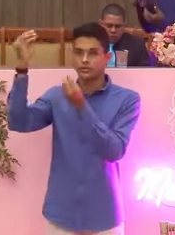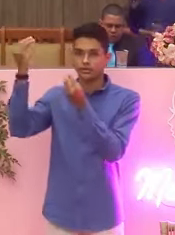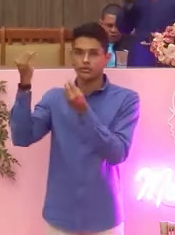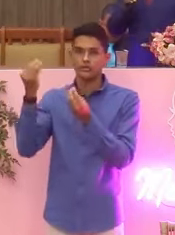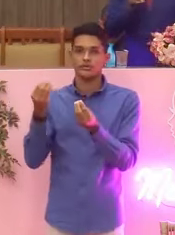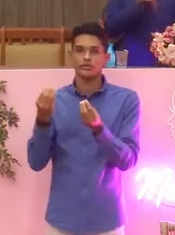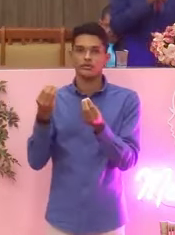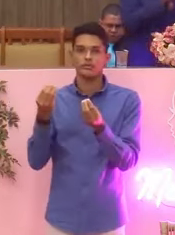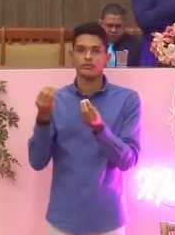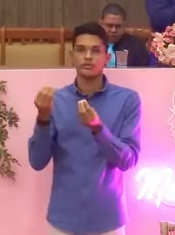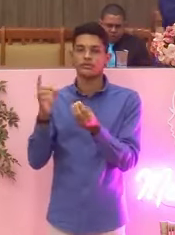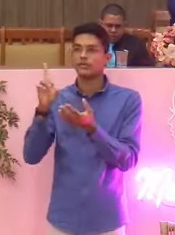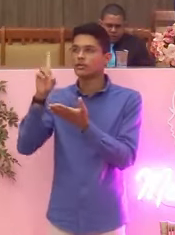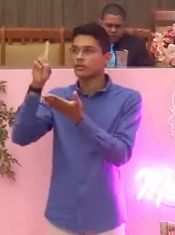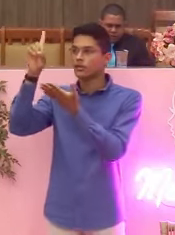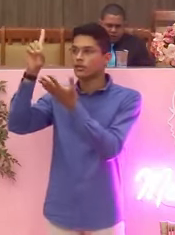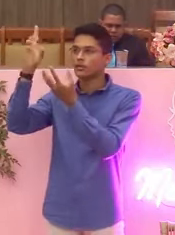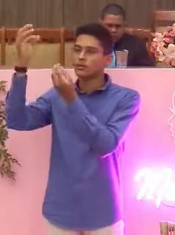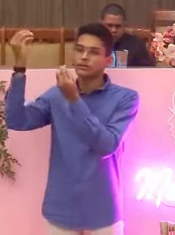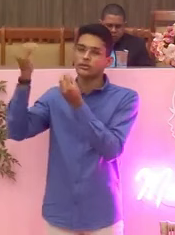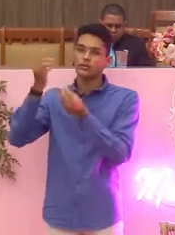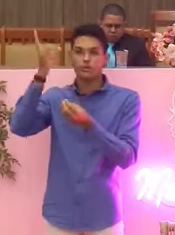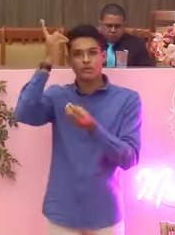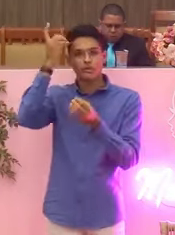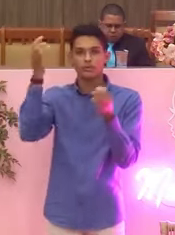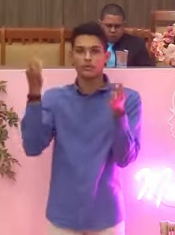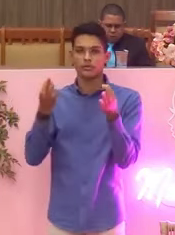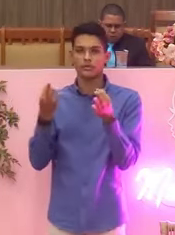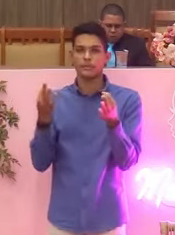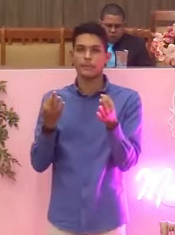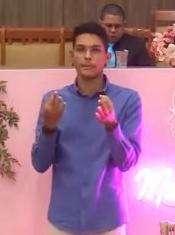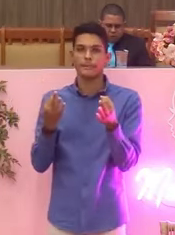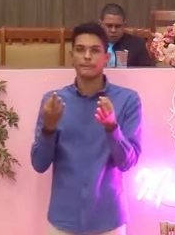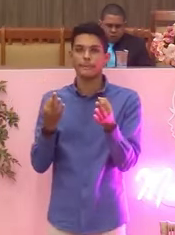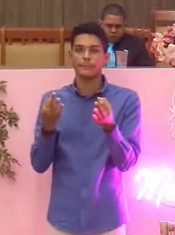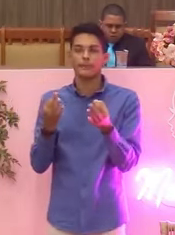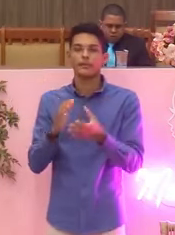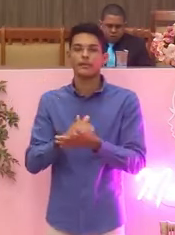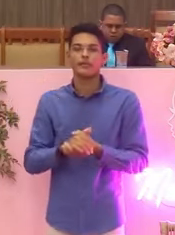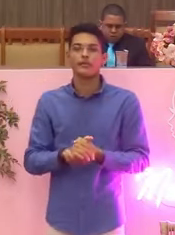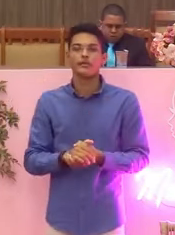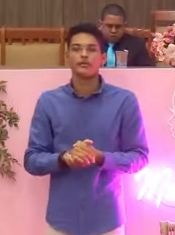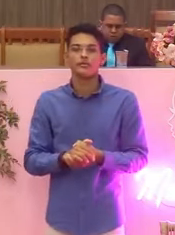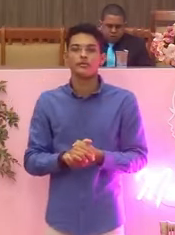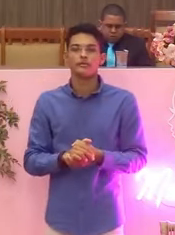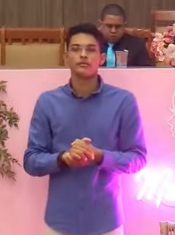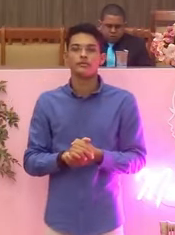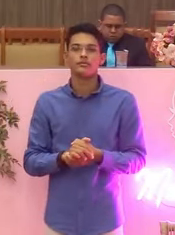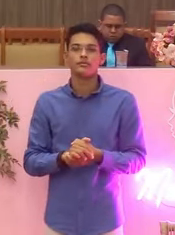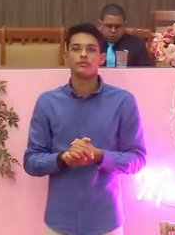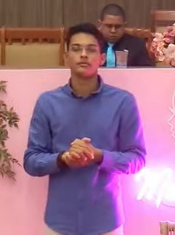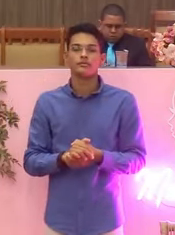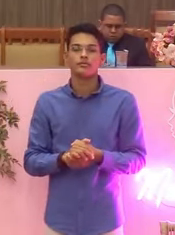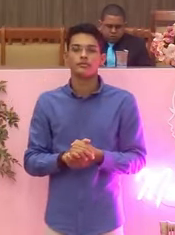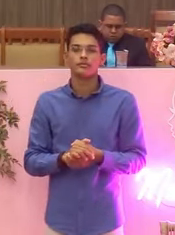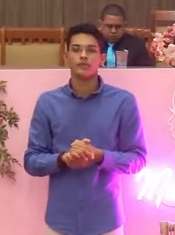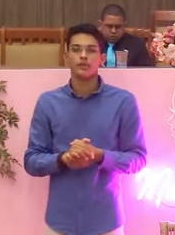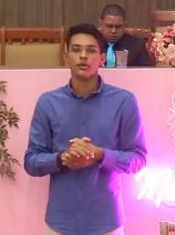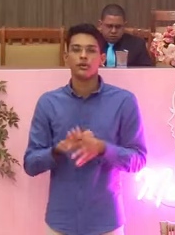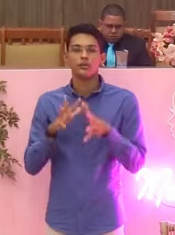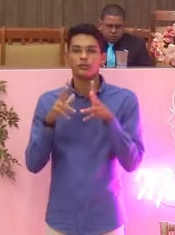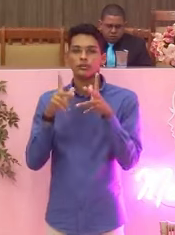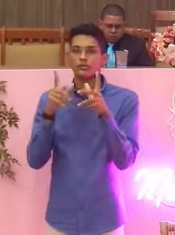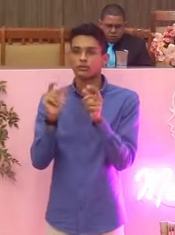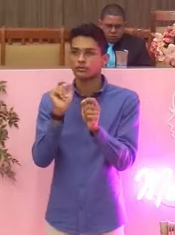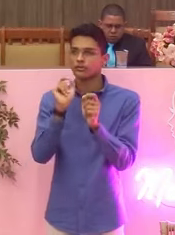do pai das luzes, em que não há mudança nem sombra de variação. Ou seja, tudo que é